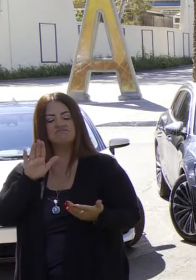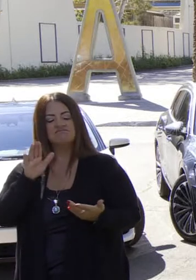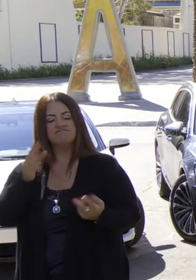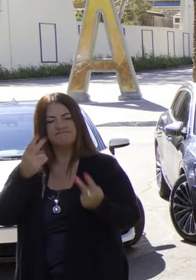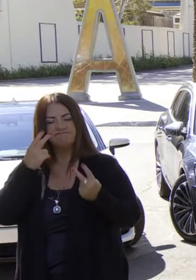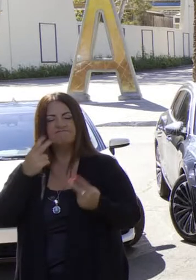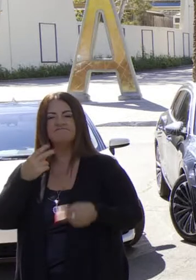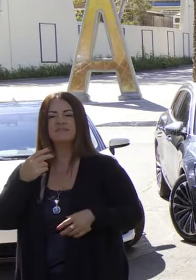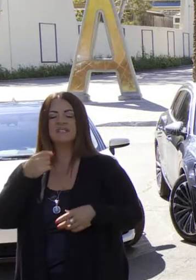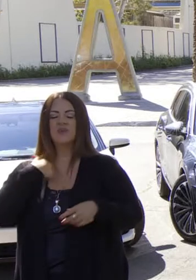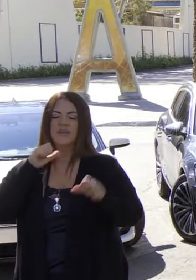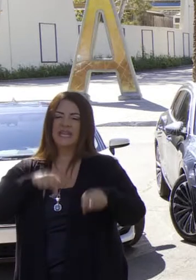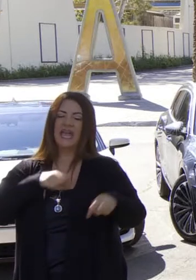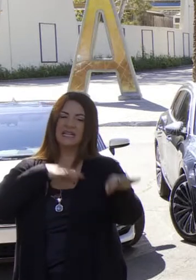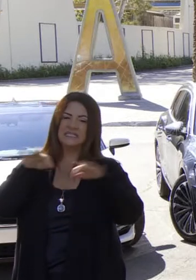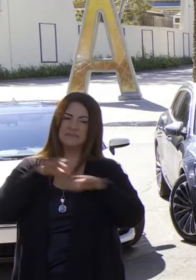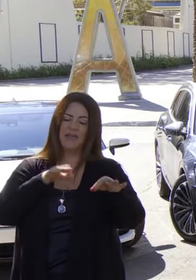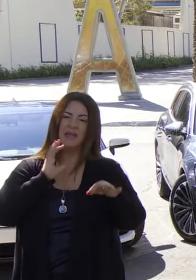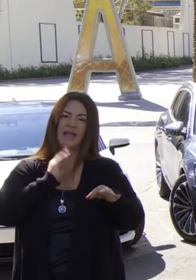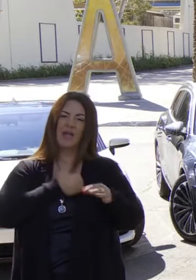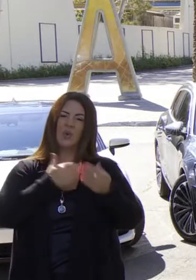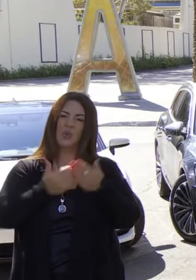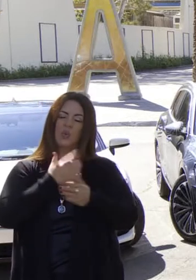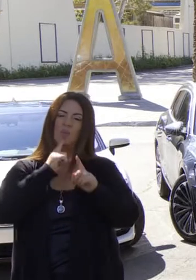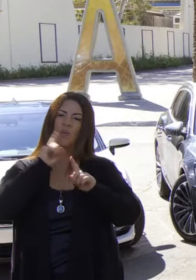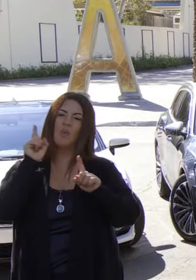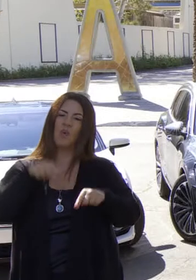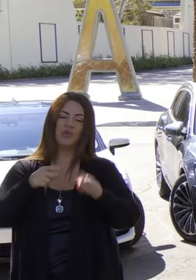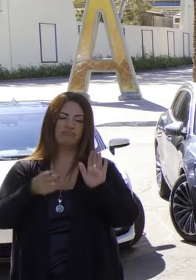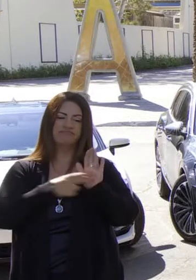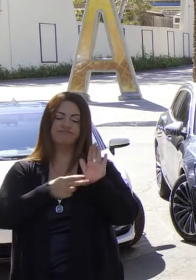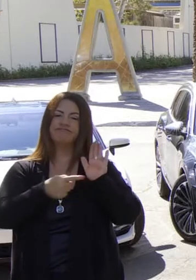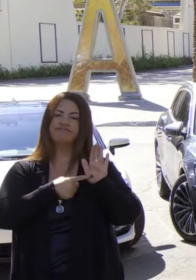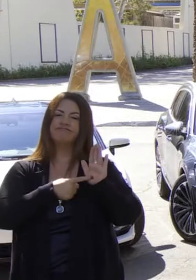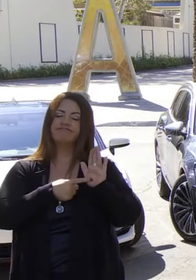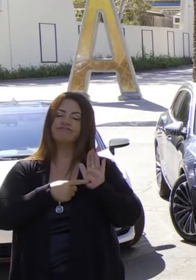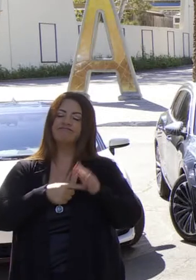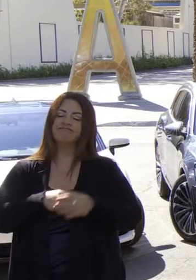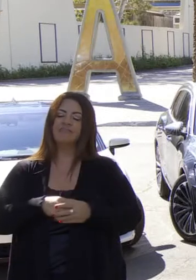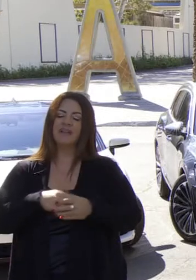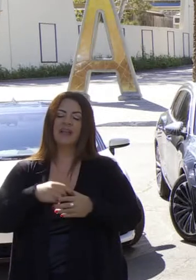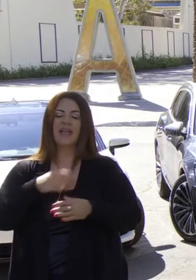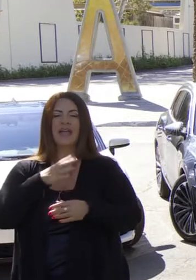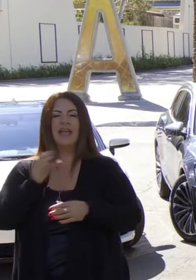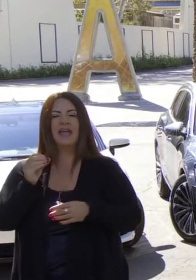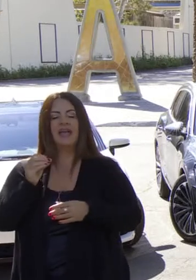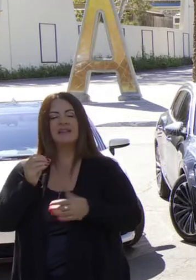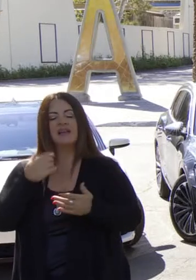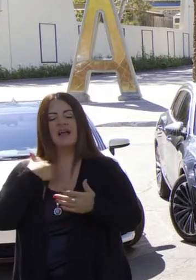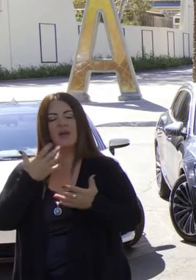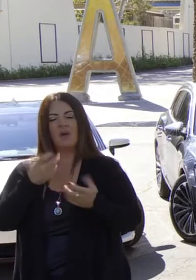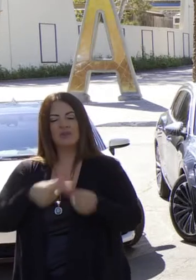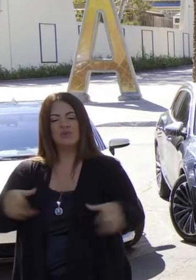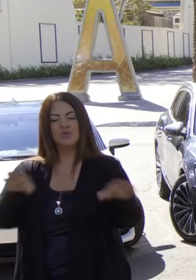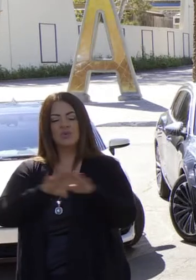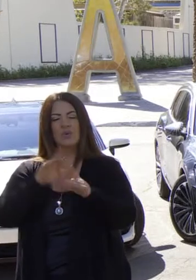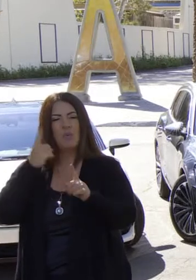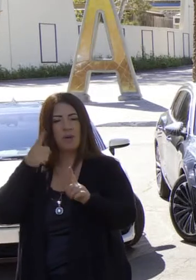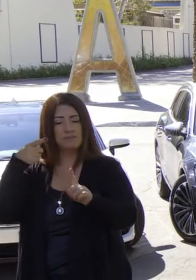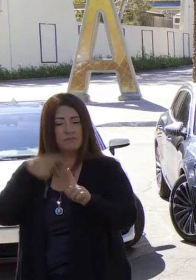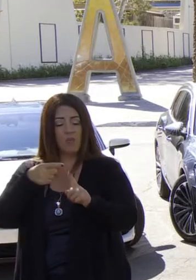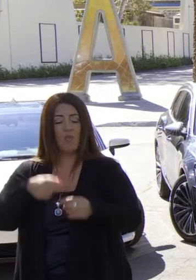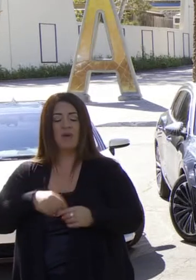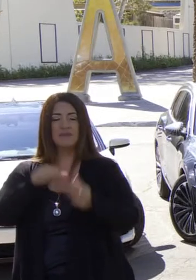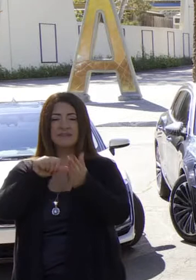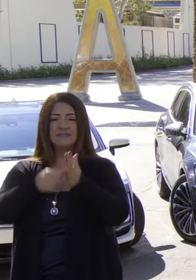de explicarles esta orden ejecutiva y las acciones subsiguientes por la Junta de Recursos del Aire de California.